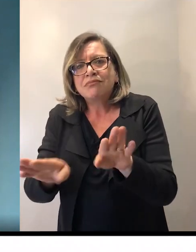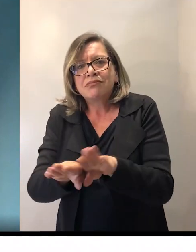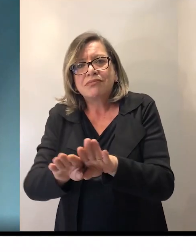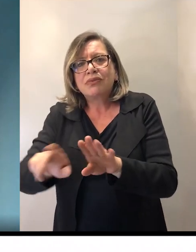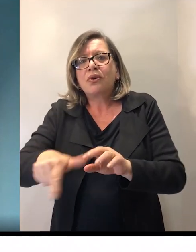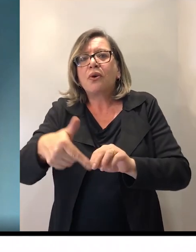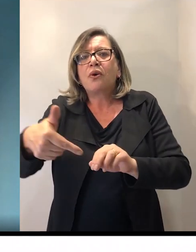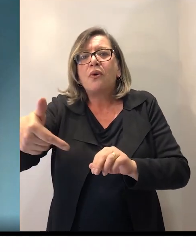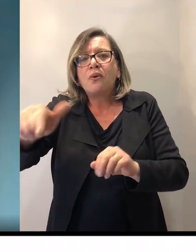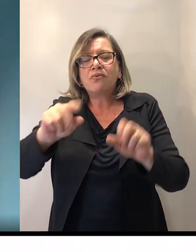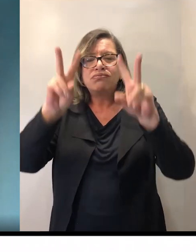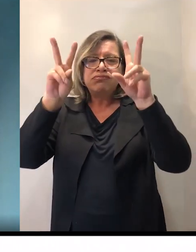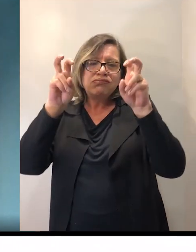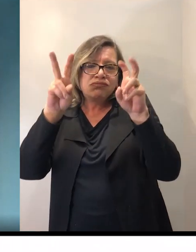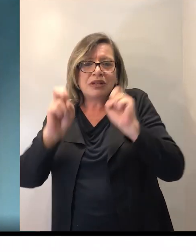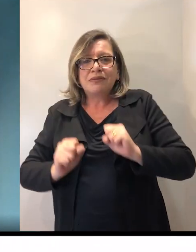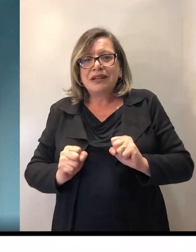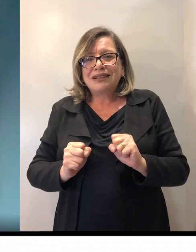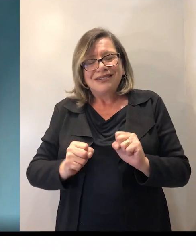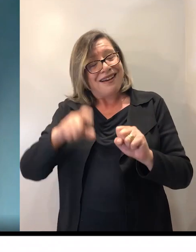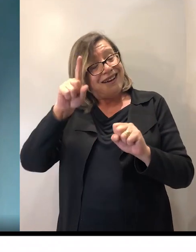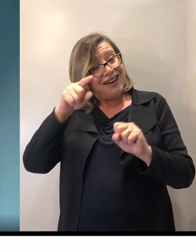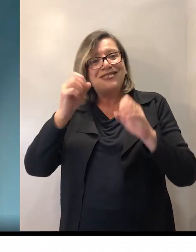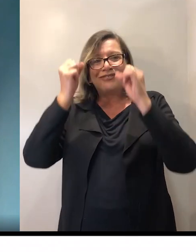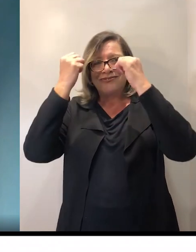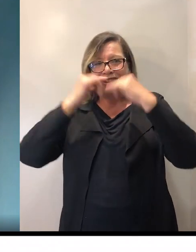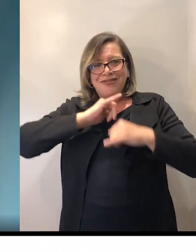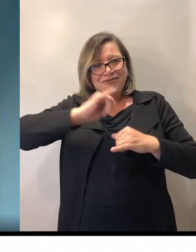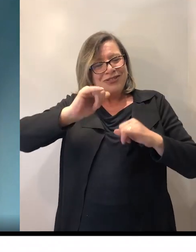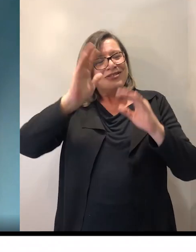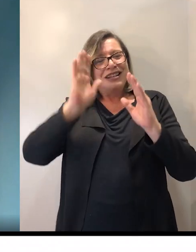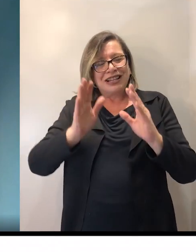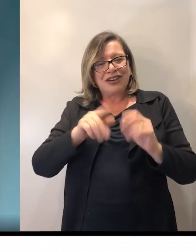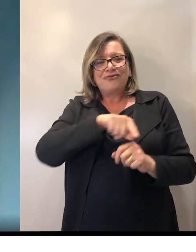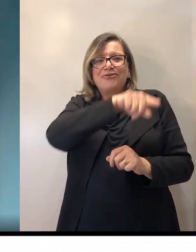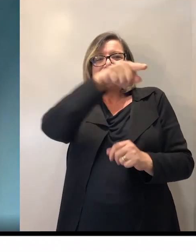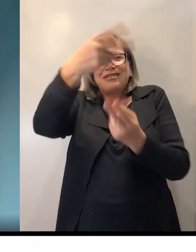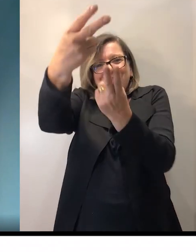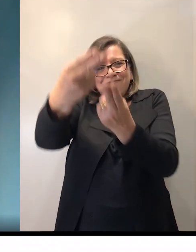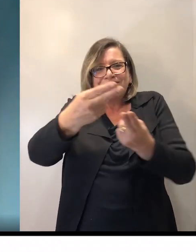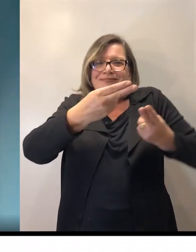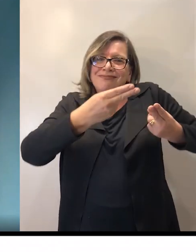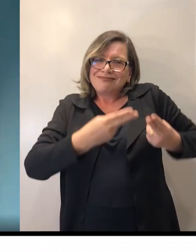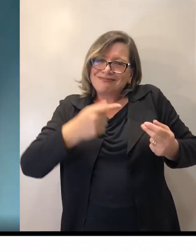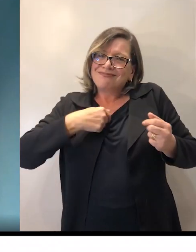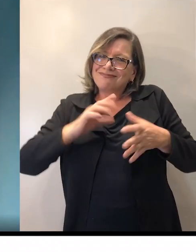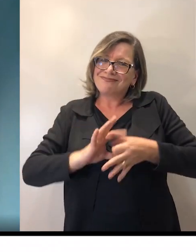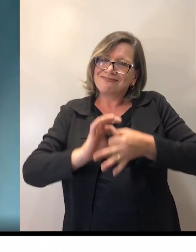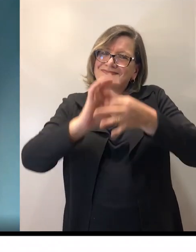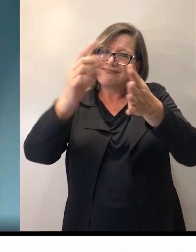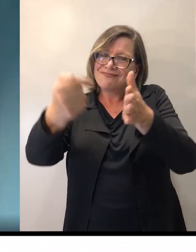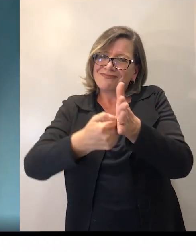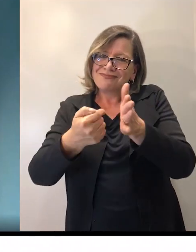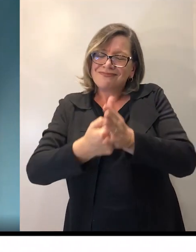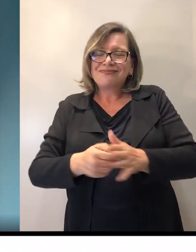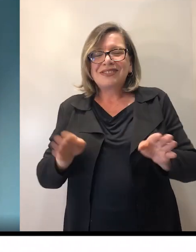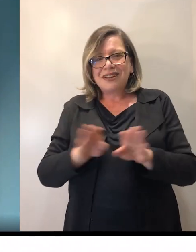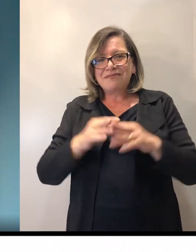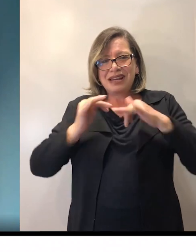Sejam todos e todas muito bem-vindos. Lembrem-se que nós ficamos à disposição de vocês e desejamos a vocês um excelente